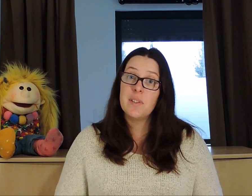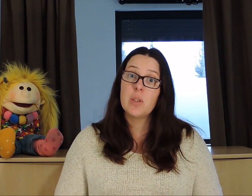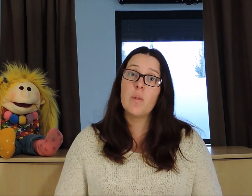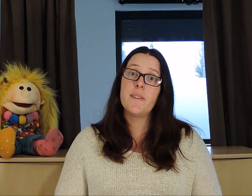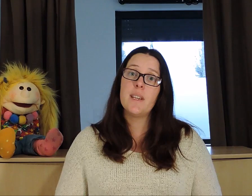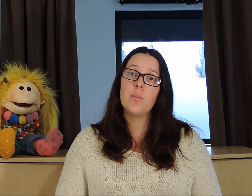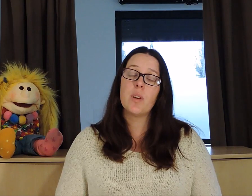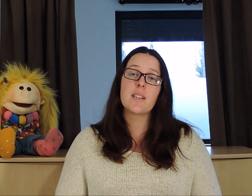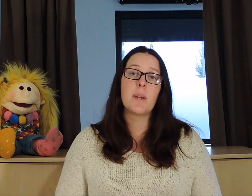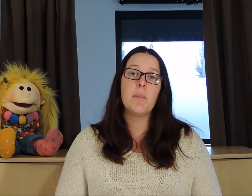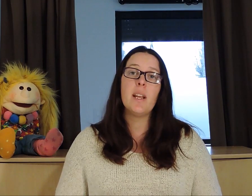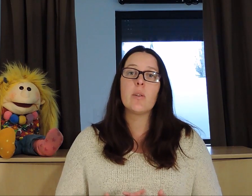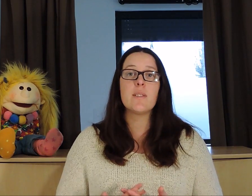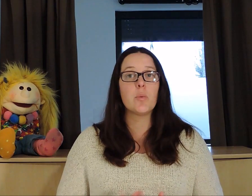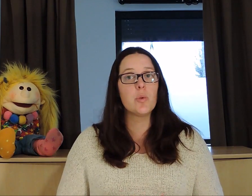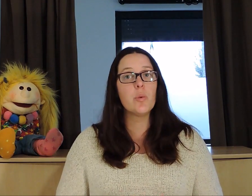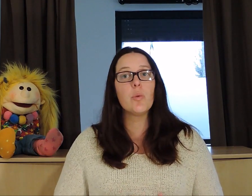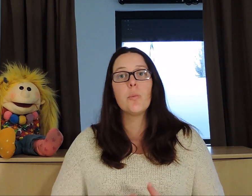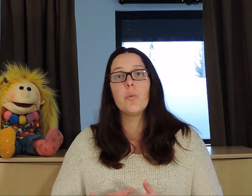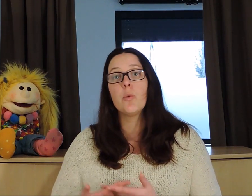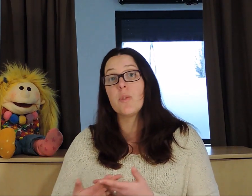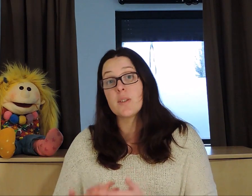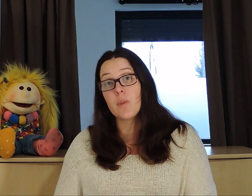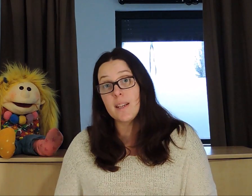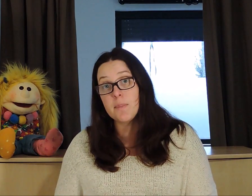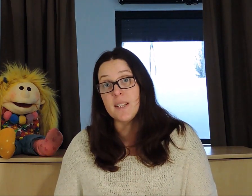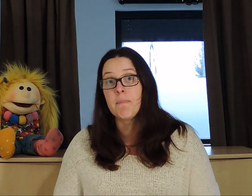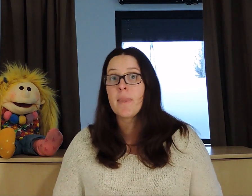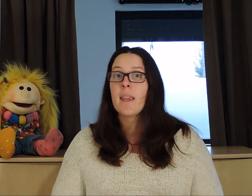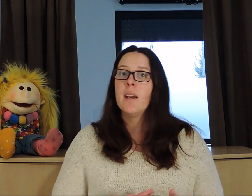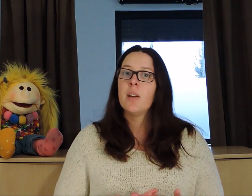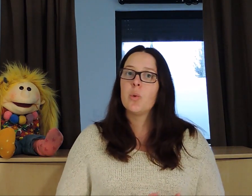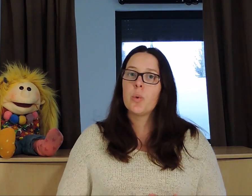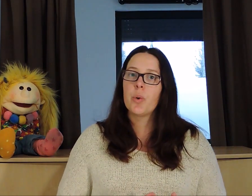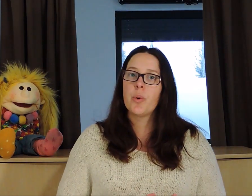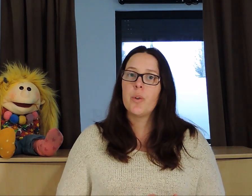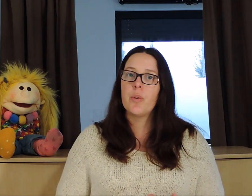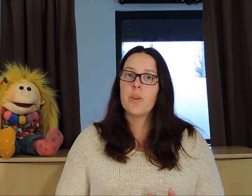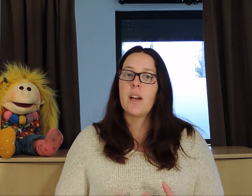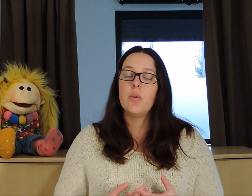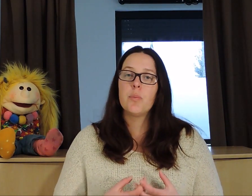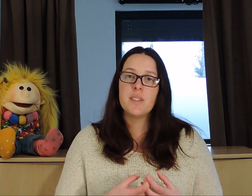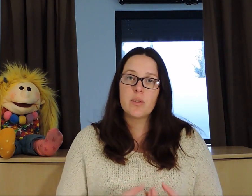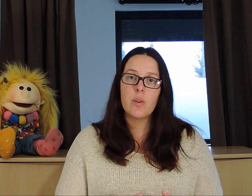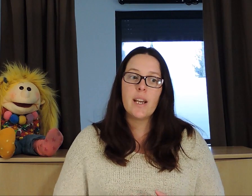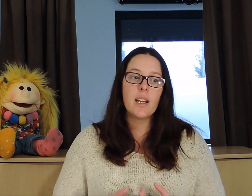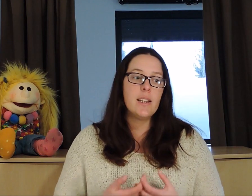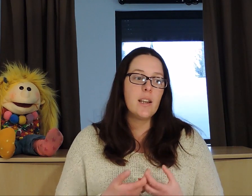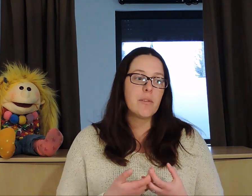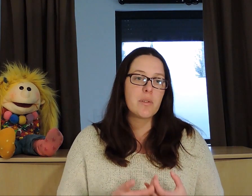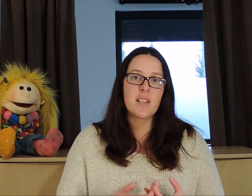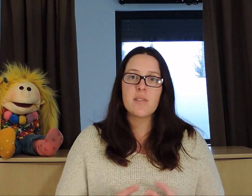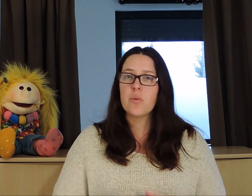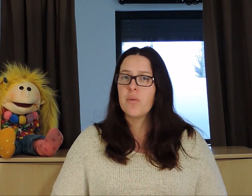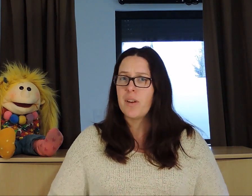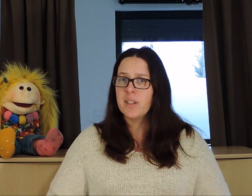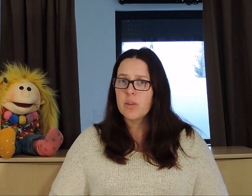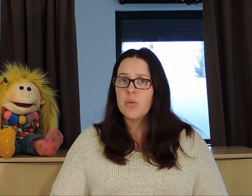difficulté pour exprimer leurs émotions de façon adaptée. Donc voilà, une petite colère liée à une frustration va vite